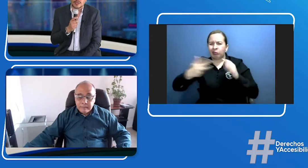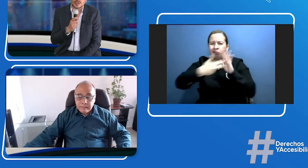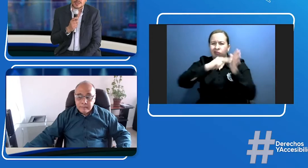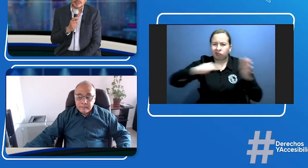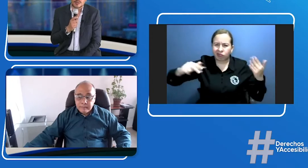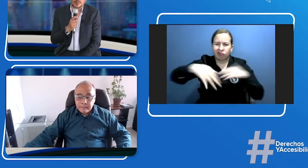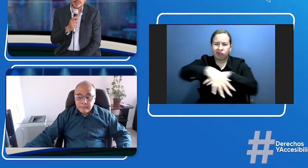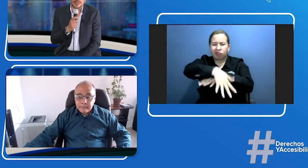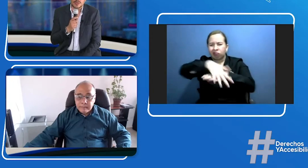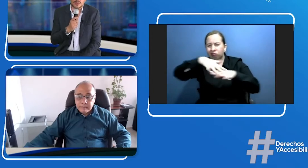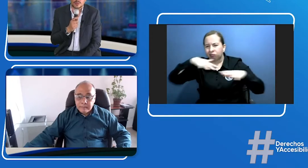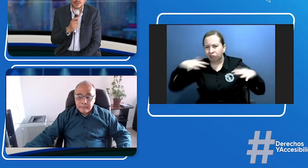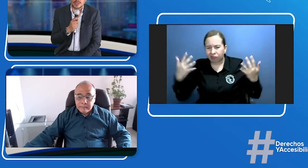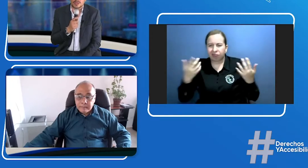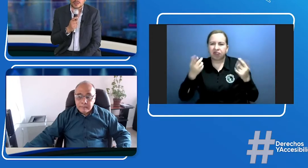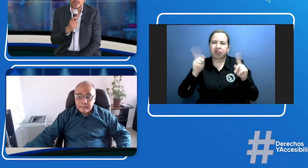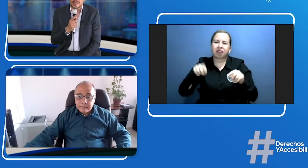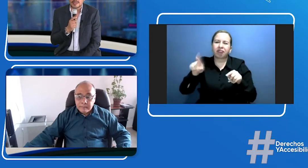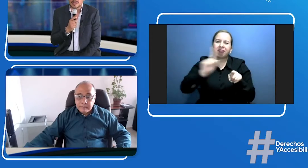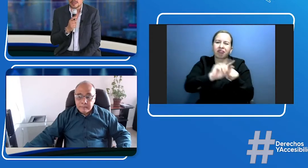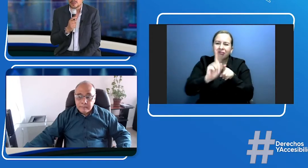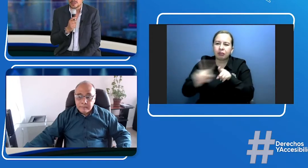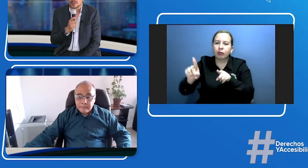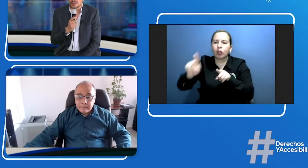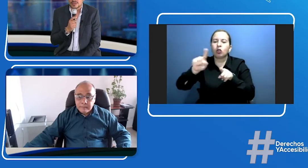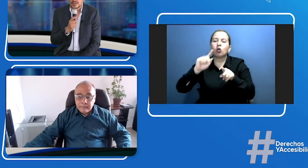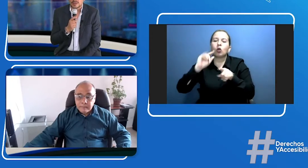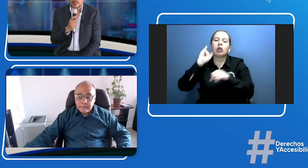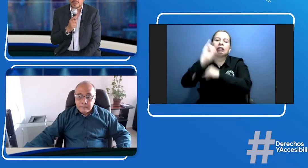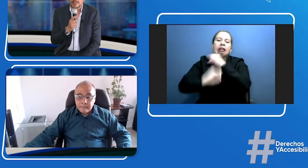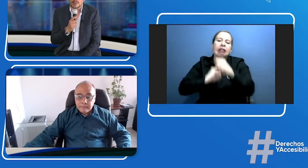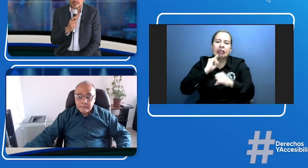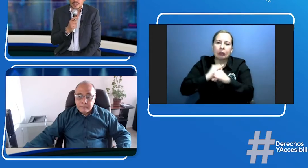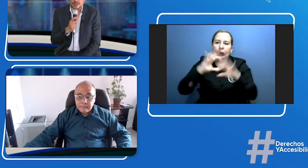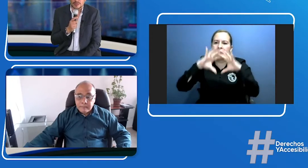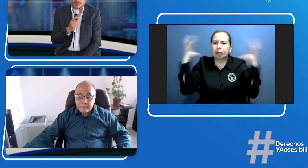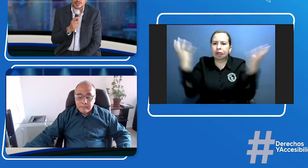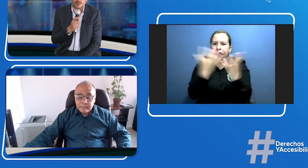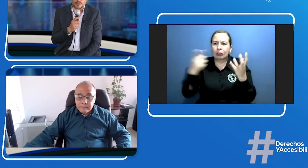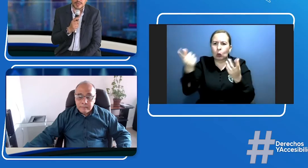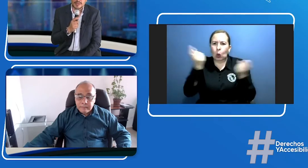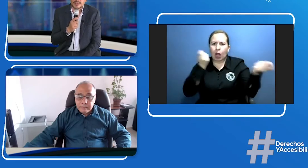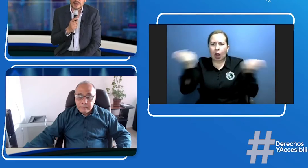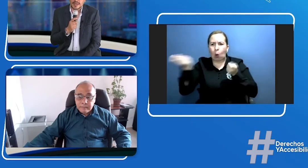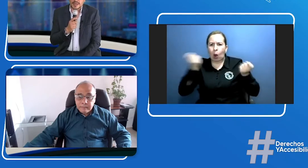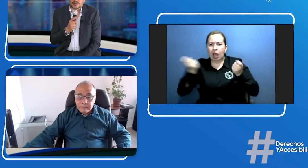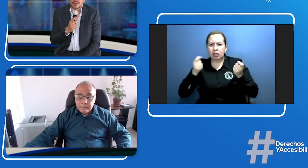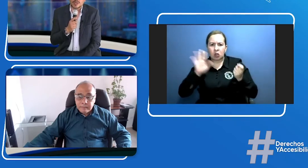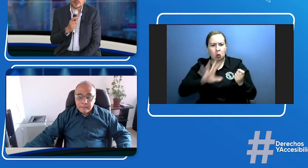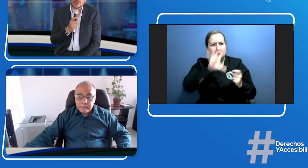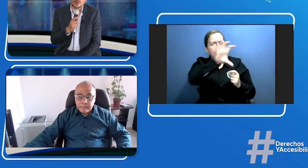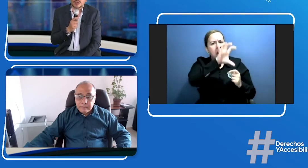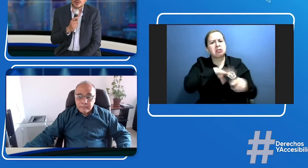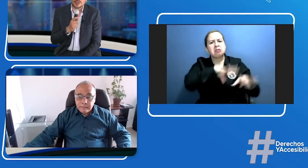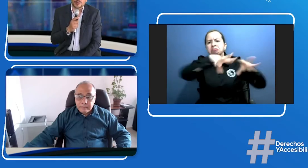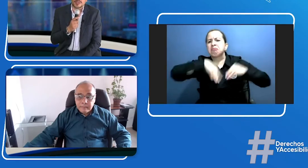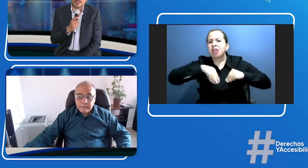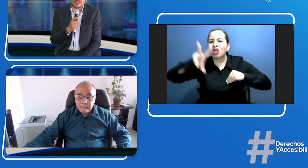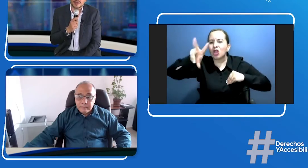de que estas compañías son multinacionales y la regulación normalmente no excede las fronteras de un país entonces hemos encontrado respuestas en el